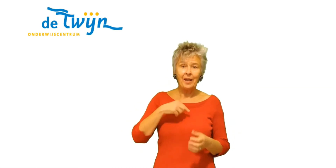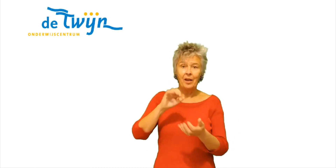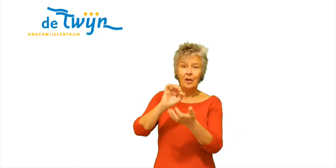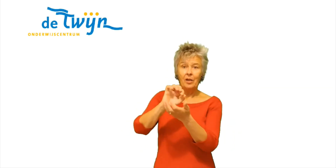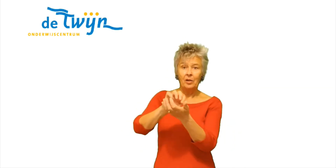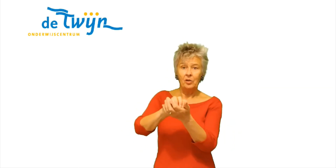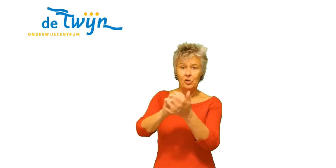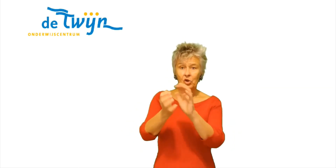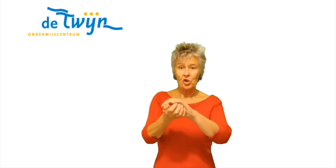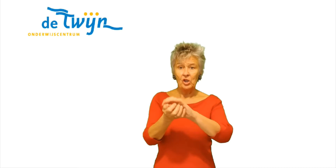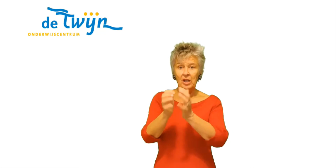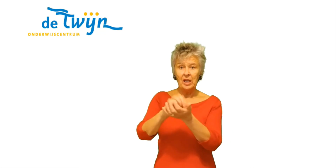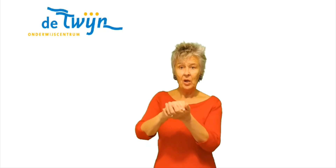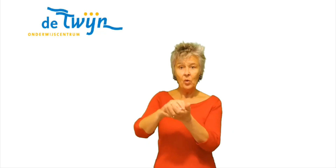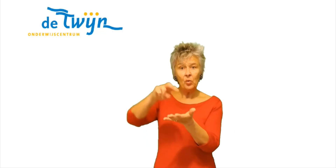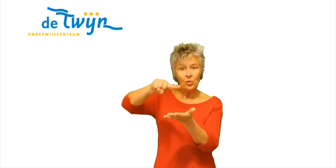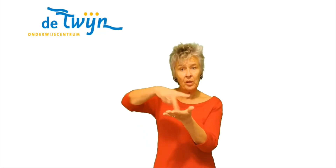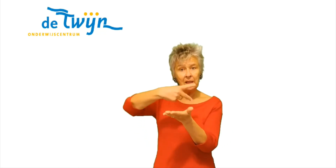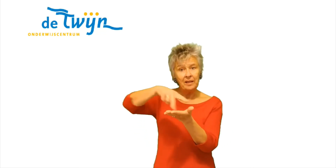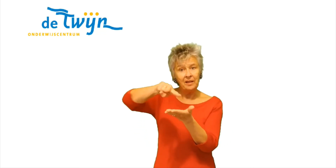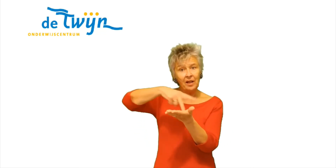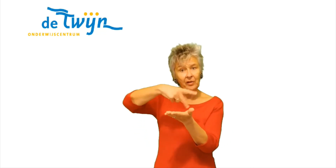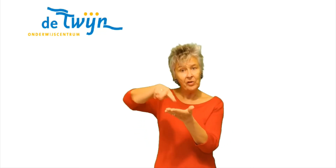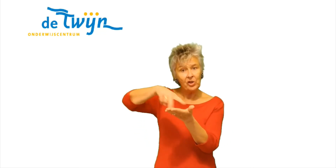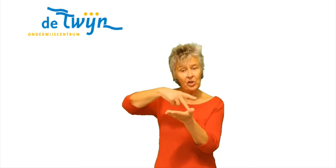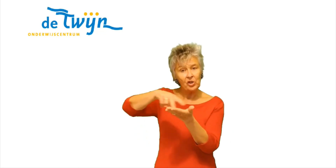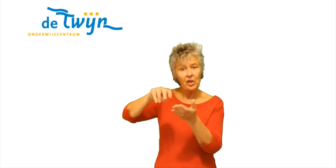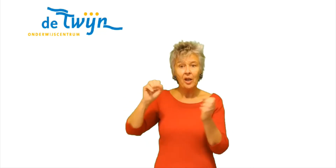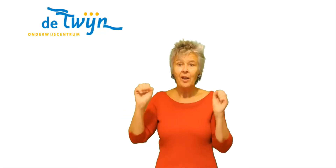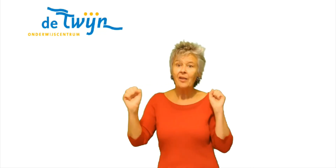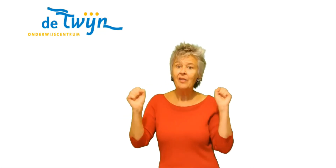De sneeuw Dans Dans